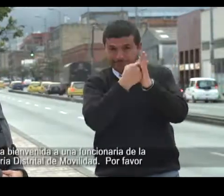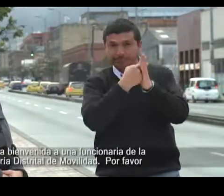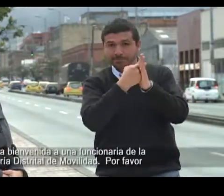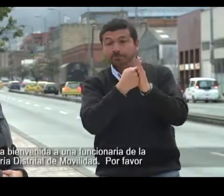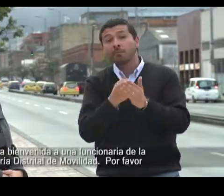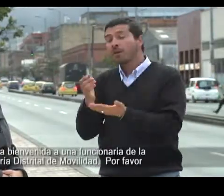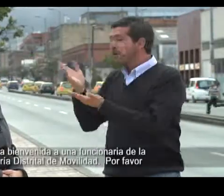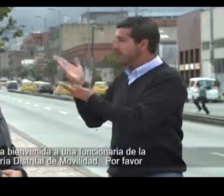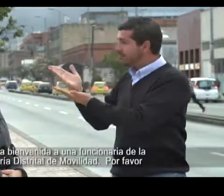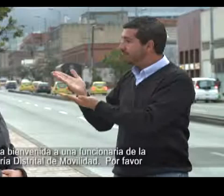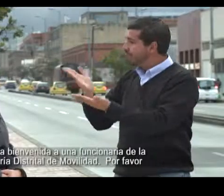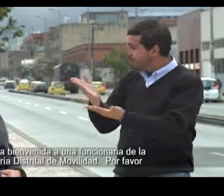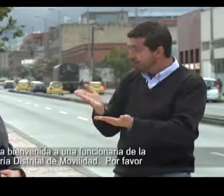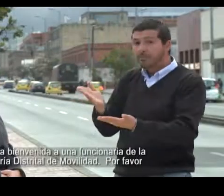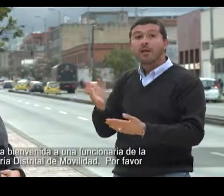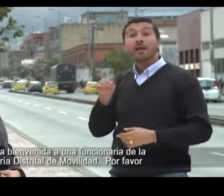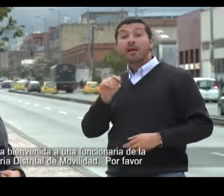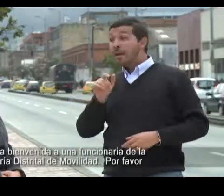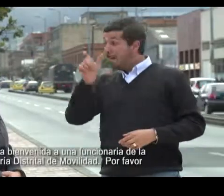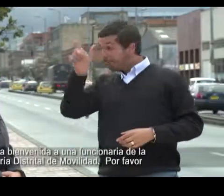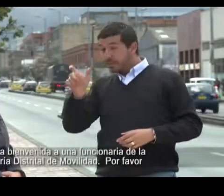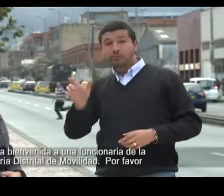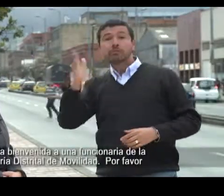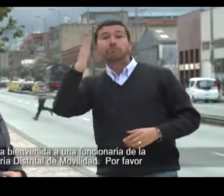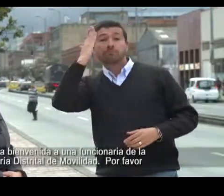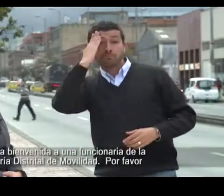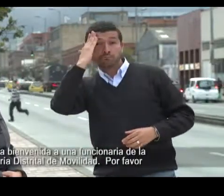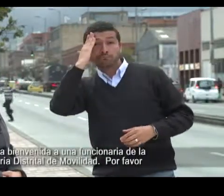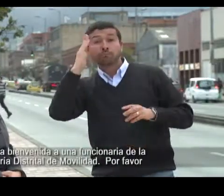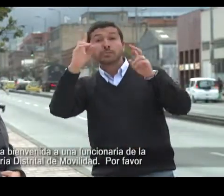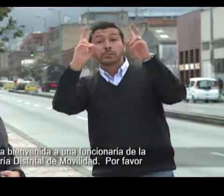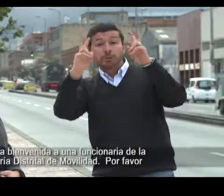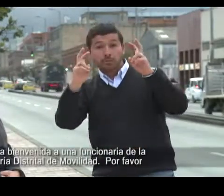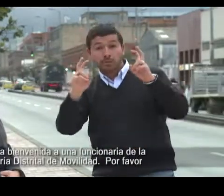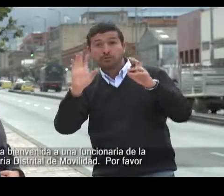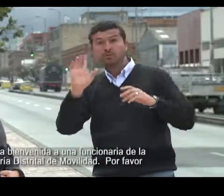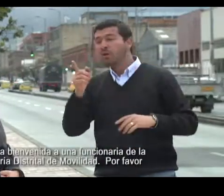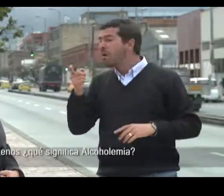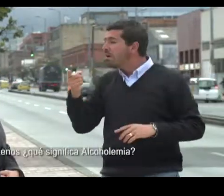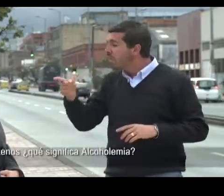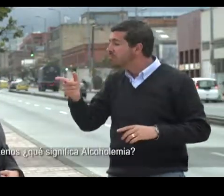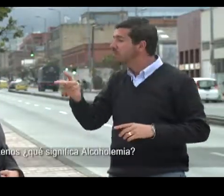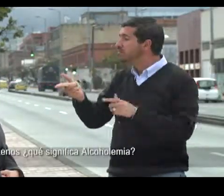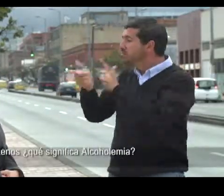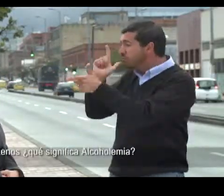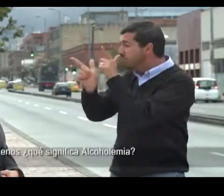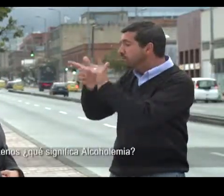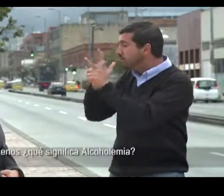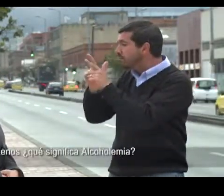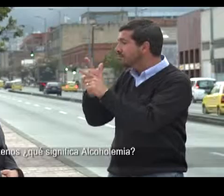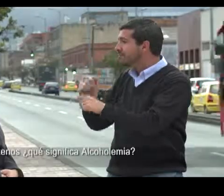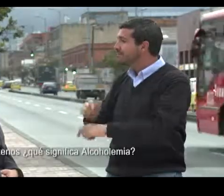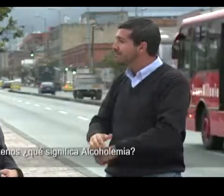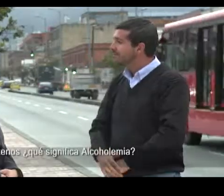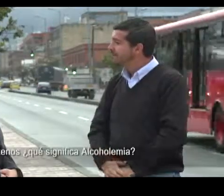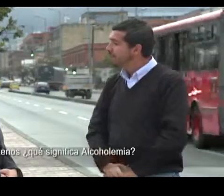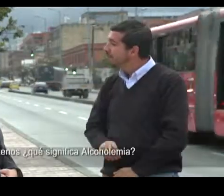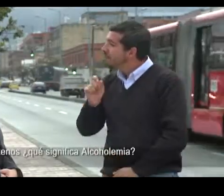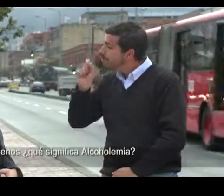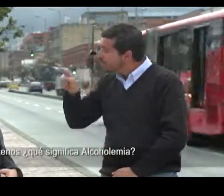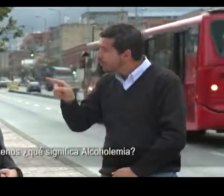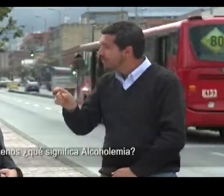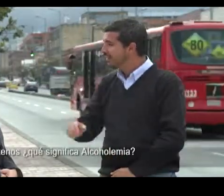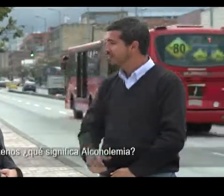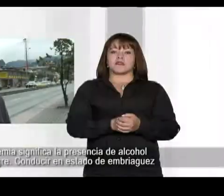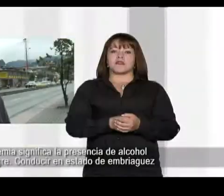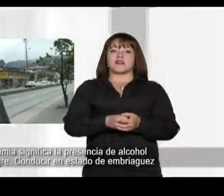Le doy la bienvenida a una funcionaria de la Secretaría Distrital de Movilidad. Por favor cuéntenos, ¿qué significa alcoholemia?